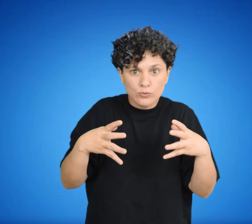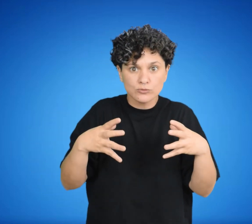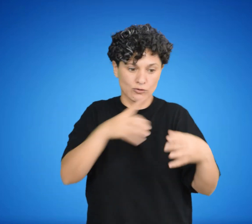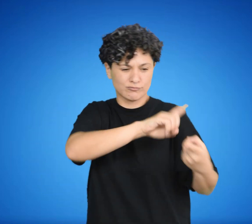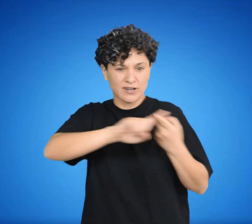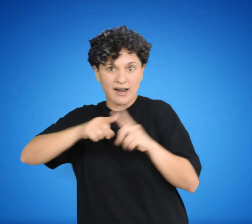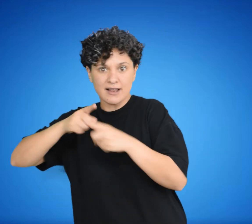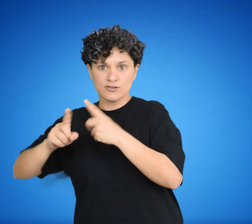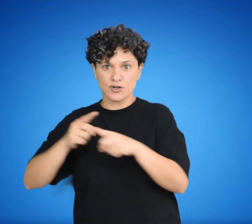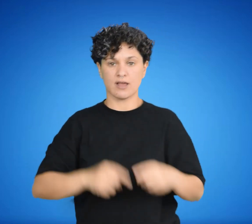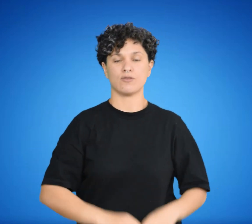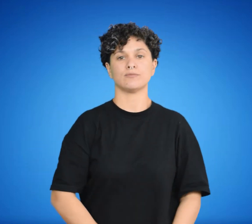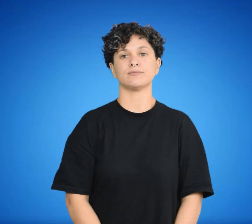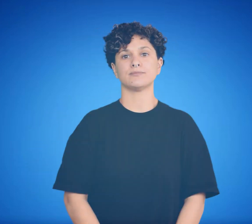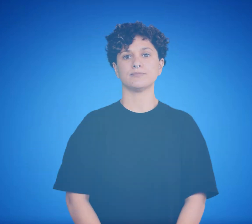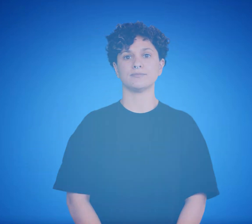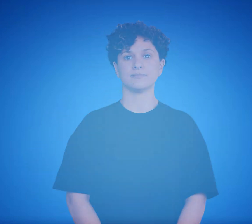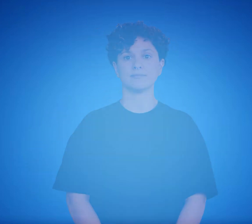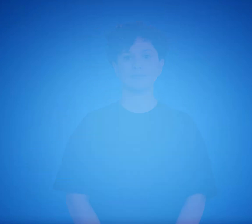reiteran de forma regular. ¡Gracias! ¡Gracias!